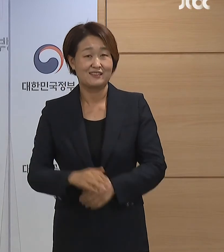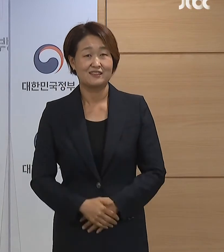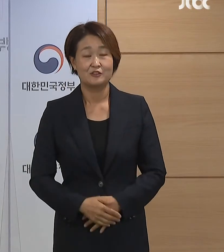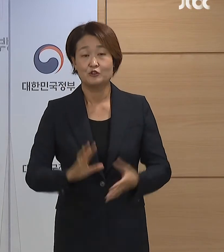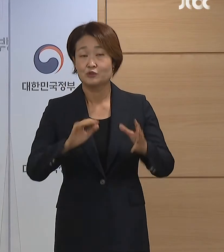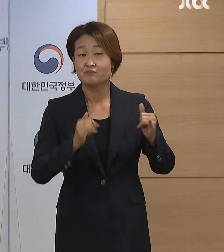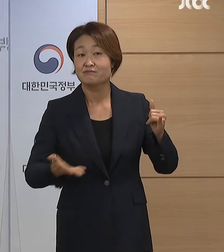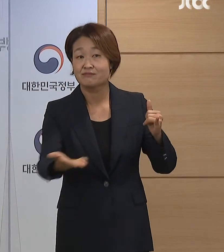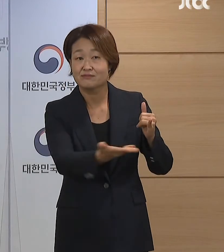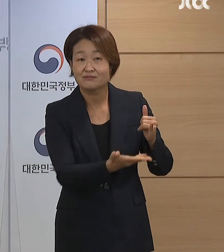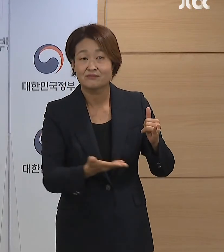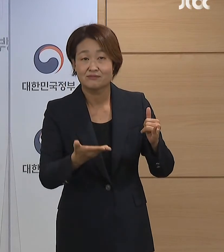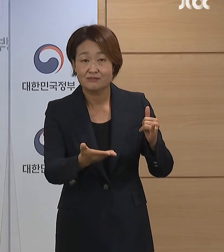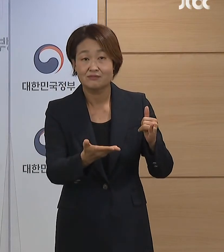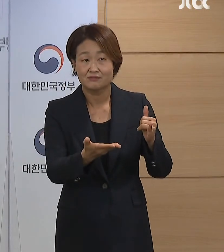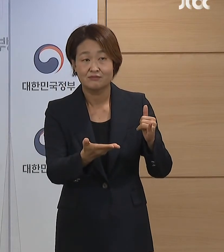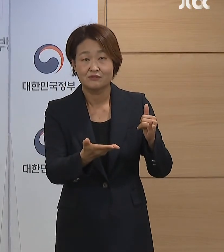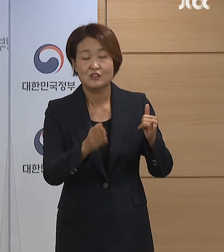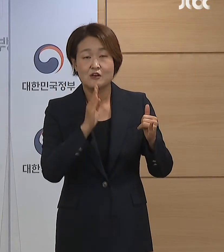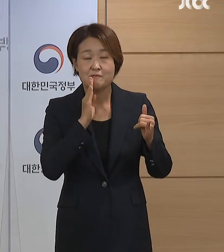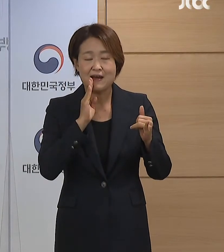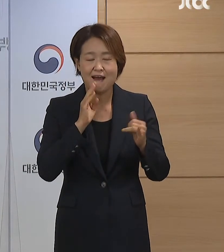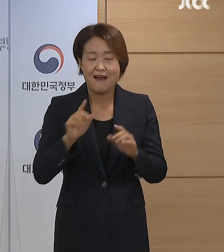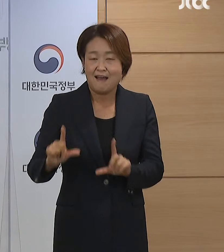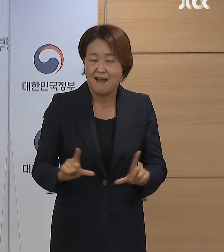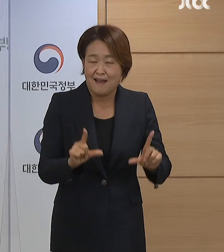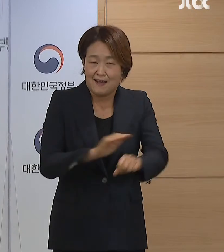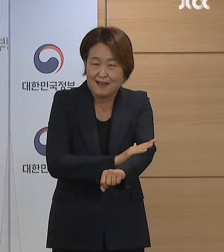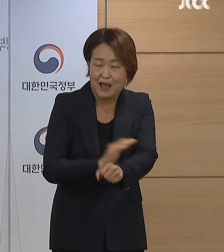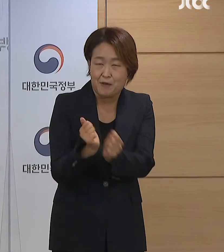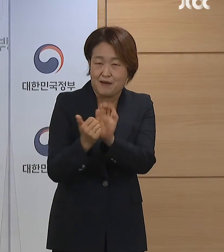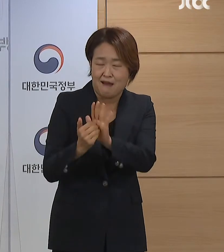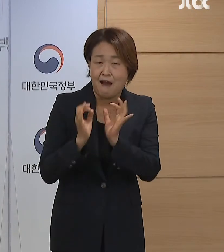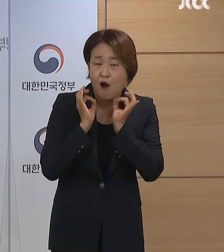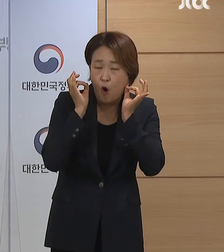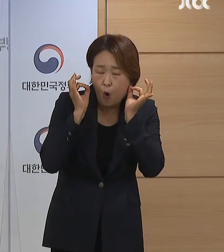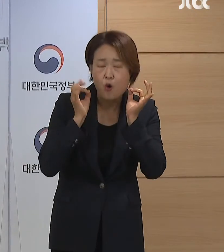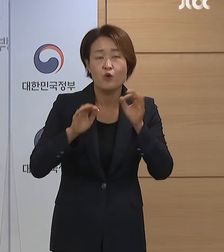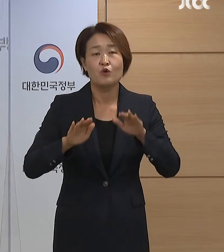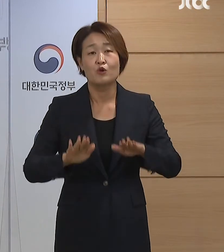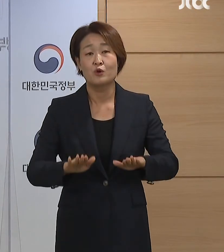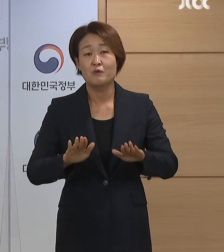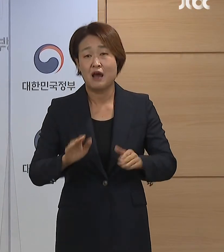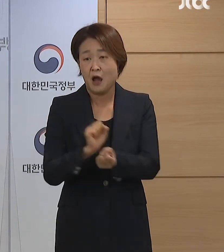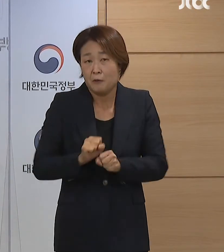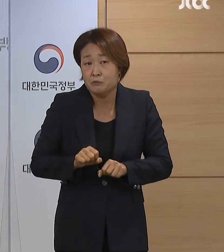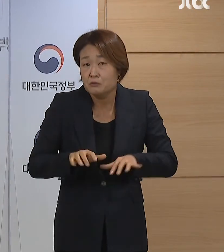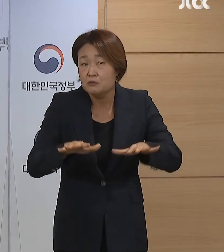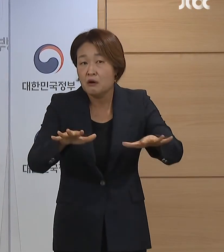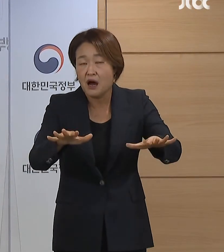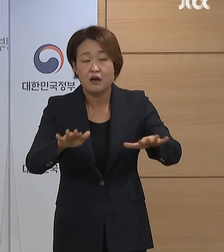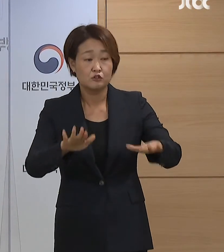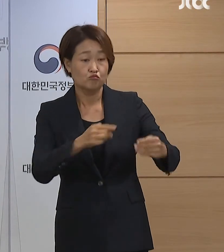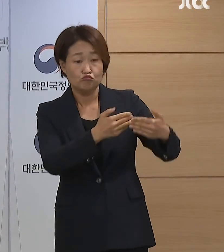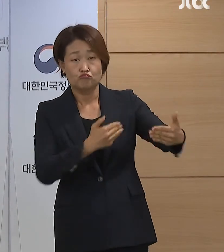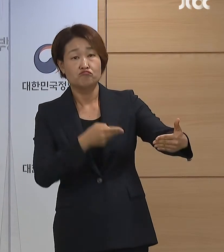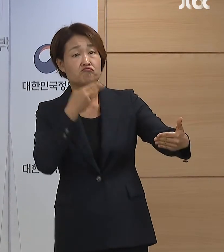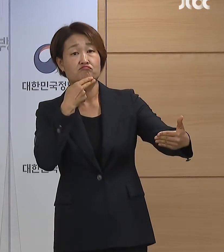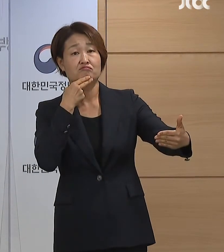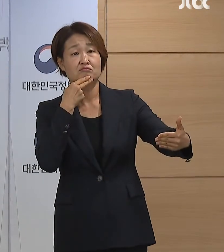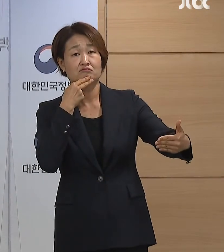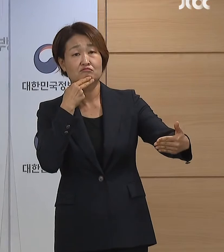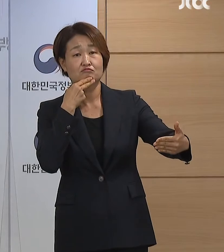여러분께서 일상자역에 적극 동참해 주신 결과 이번 6차 대유형은 전국적 사회적 거리두기 없이